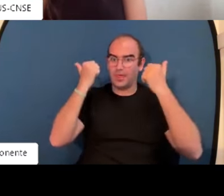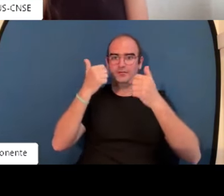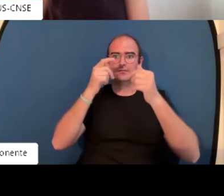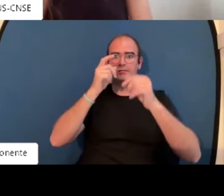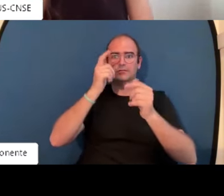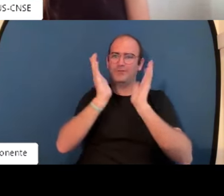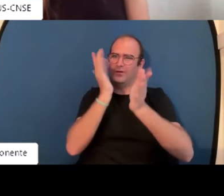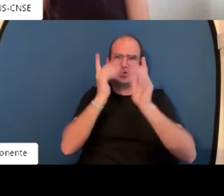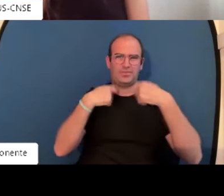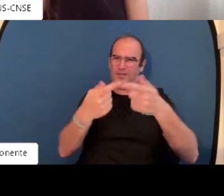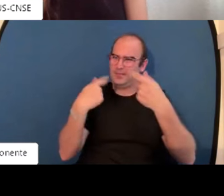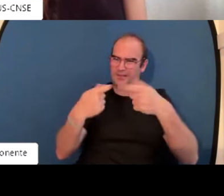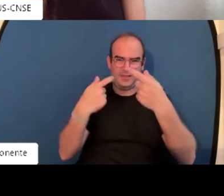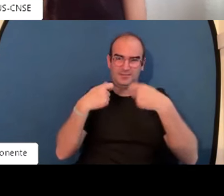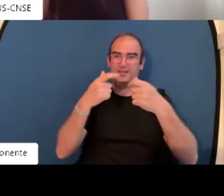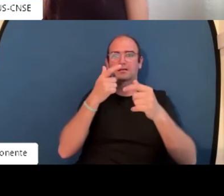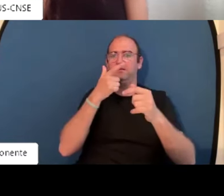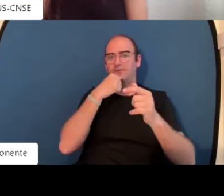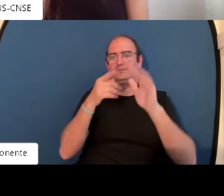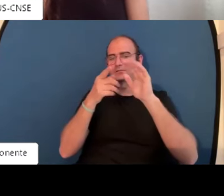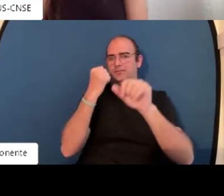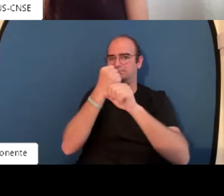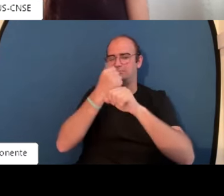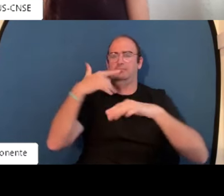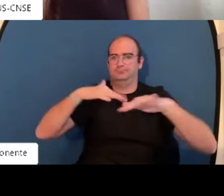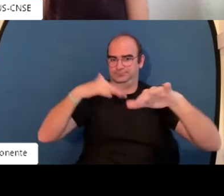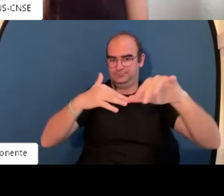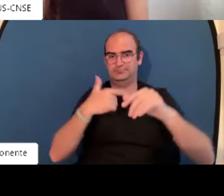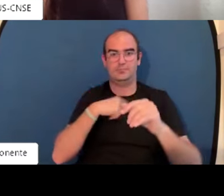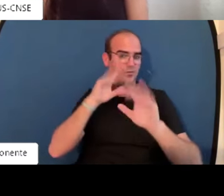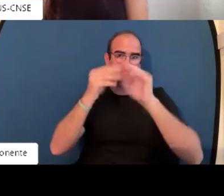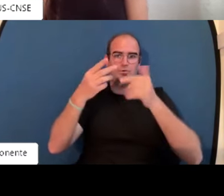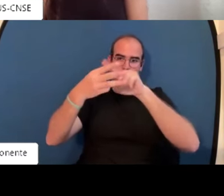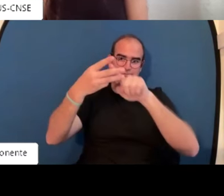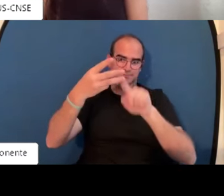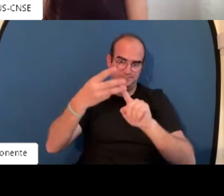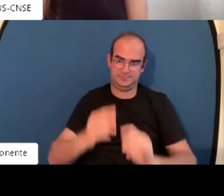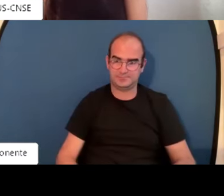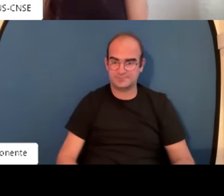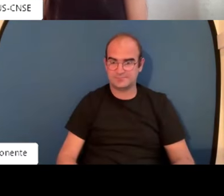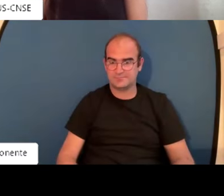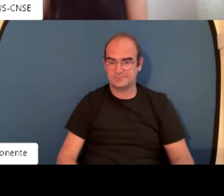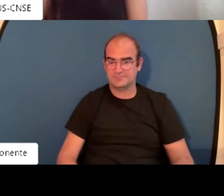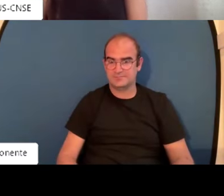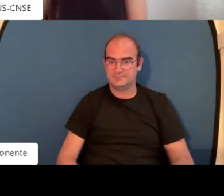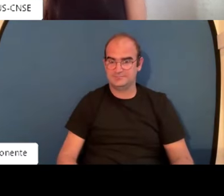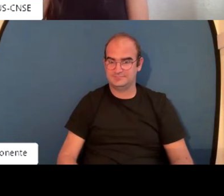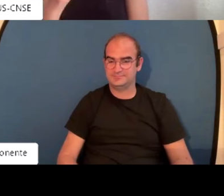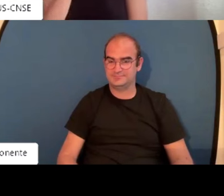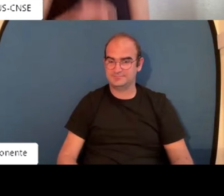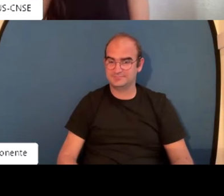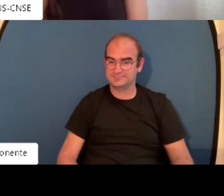También que tenga habilidades, que todas estas se reciben a través de la formación. Y yo creo que estas tres